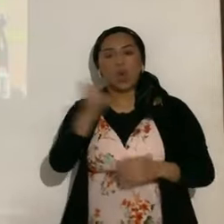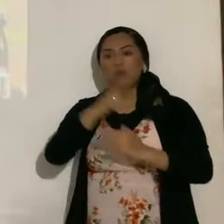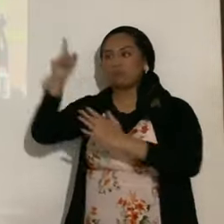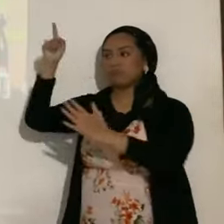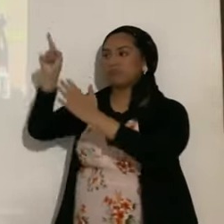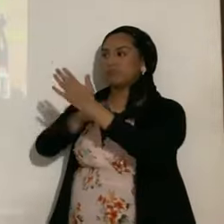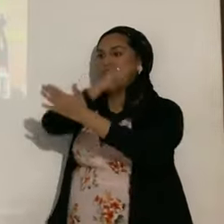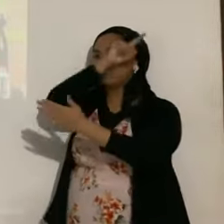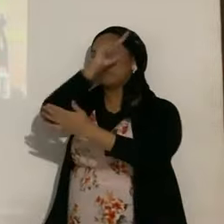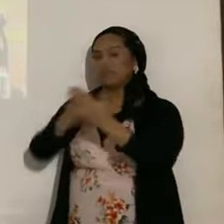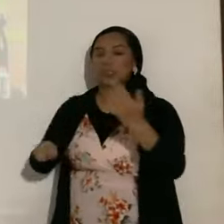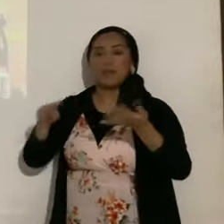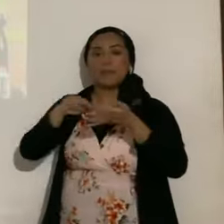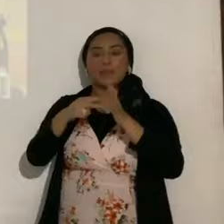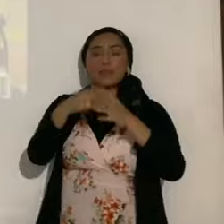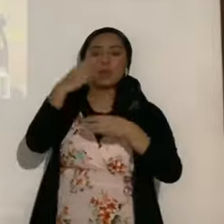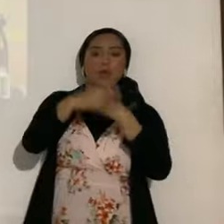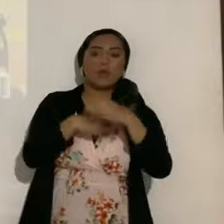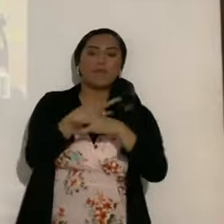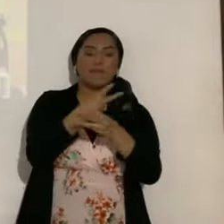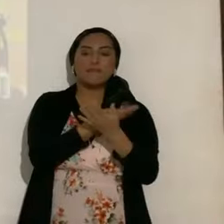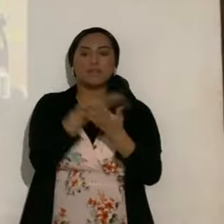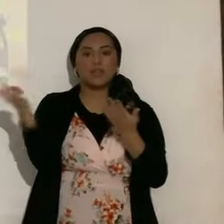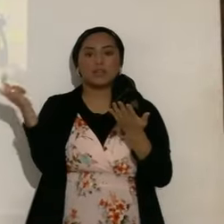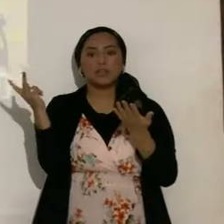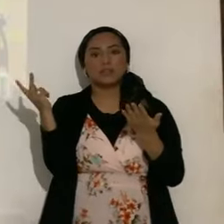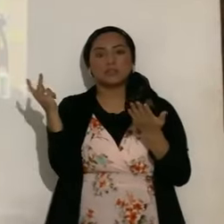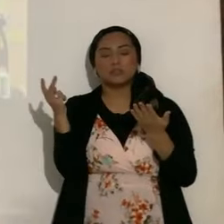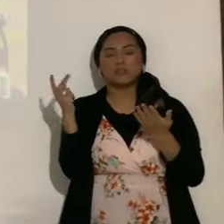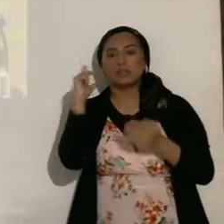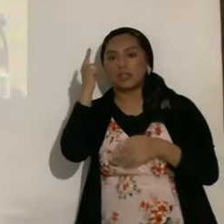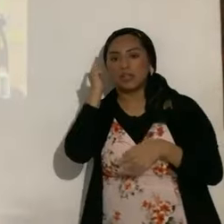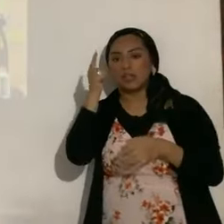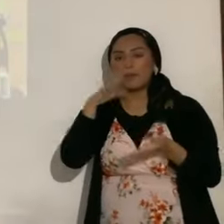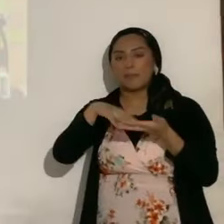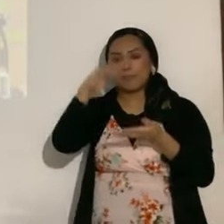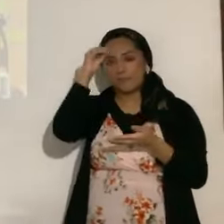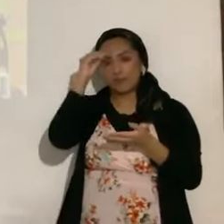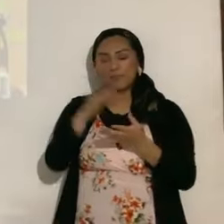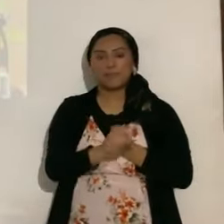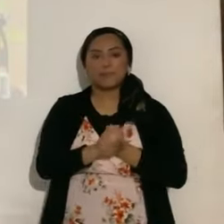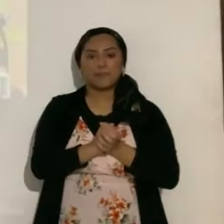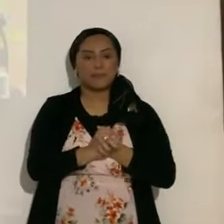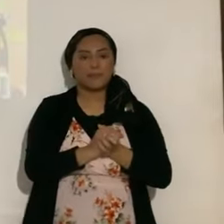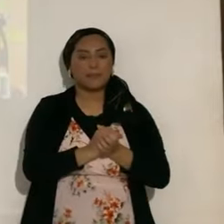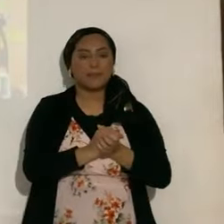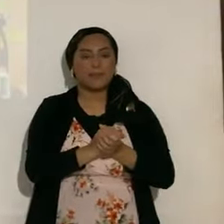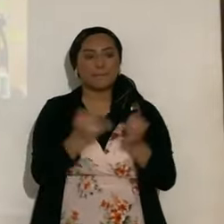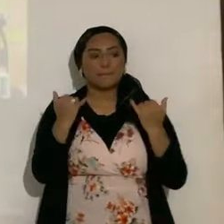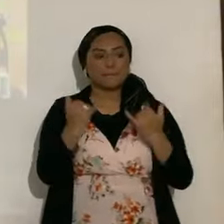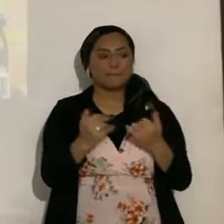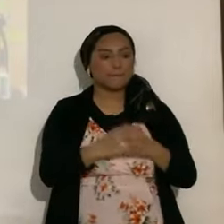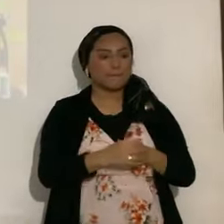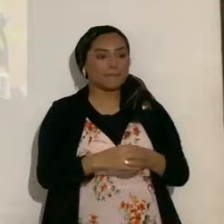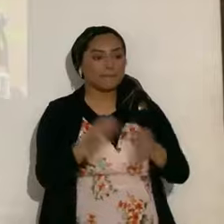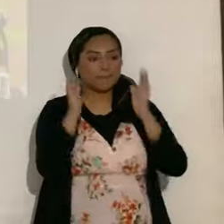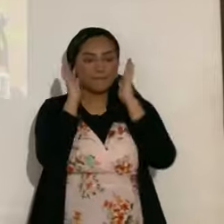mundo, la humanidad reprobada. Todo eso lo vamos a estar viendo en este tema. Ahora, pongan mucha atención.